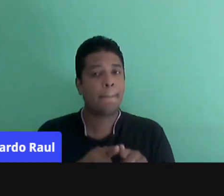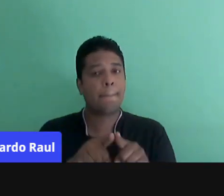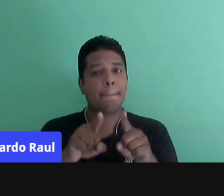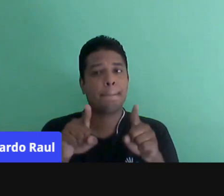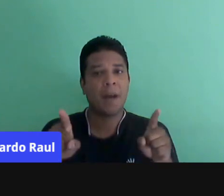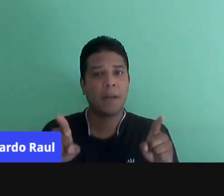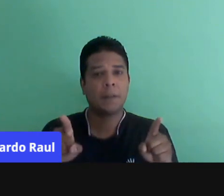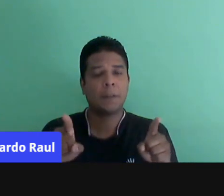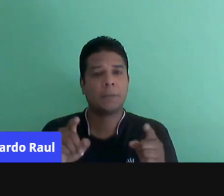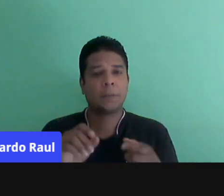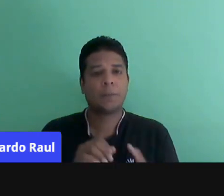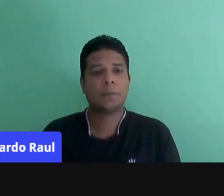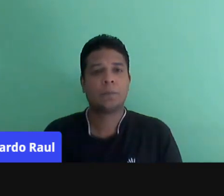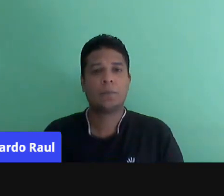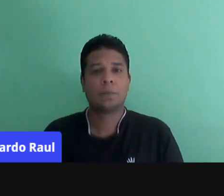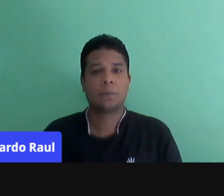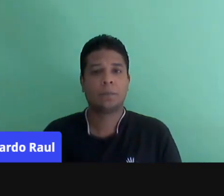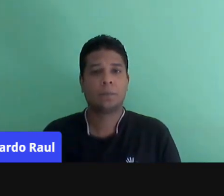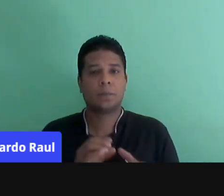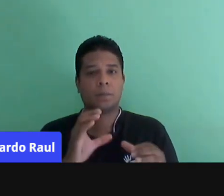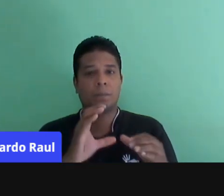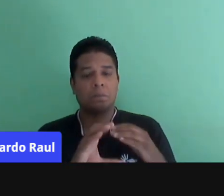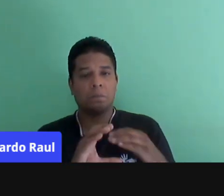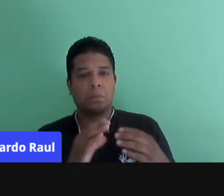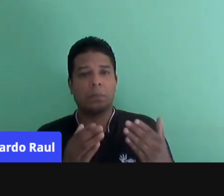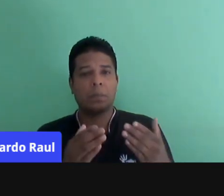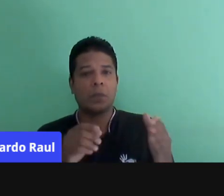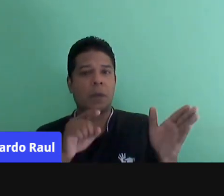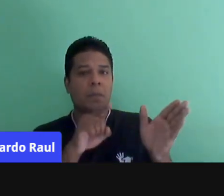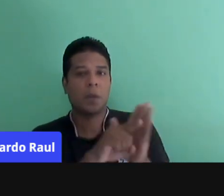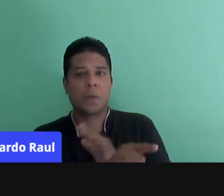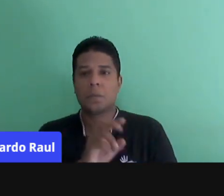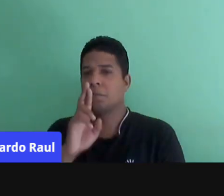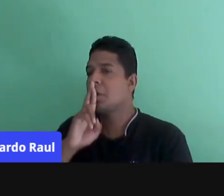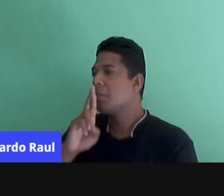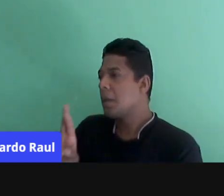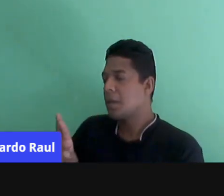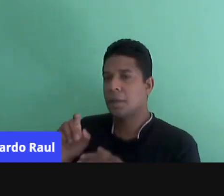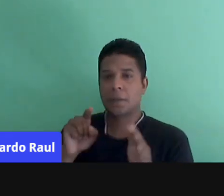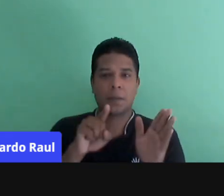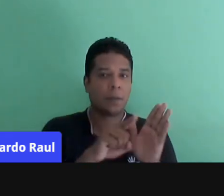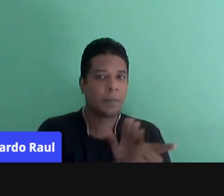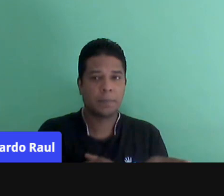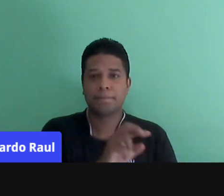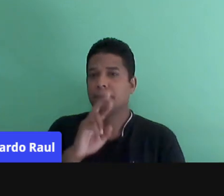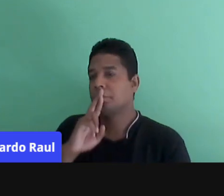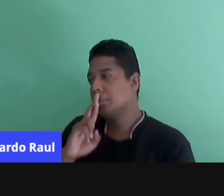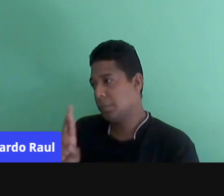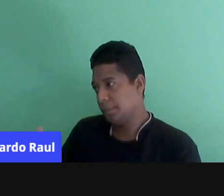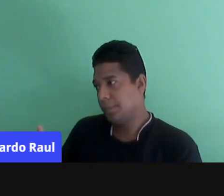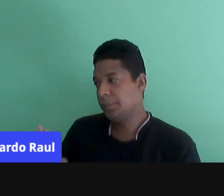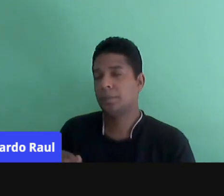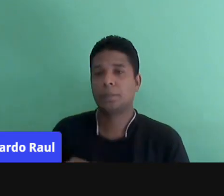comunicação muito mais discursiva. Perguntas e respostas, perguntas e respostas, né? E como a gente disse, os